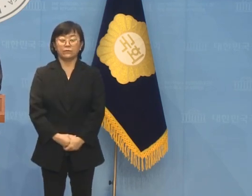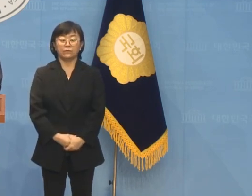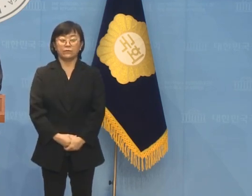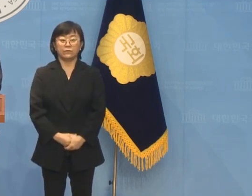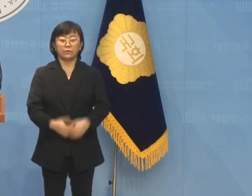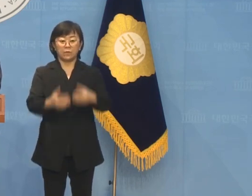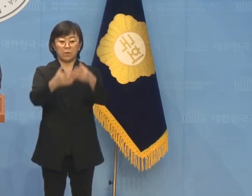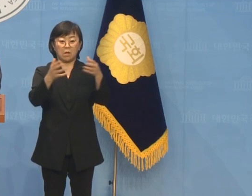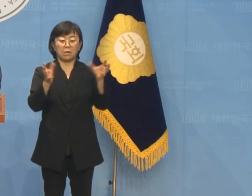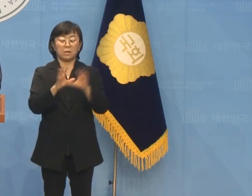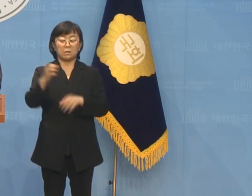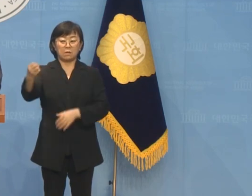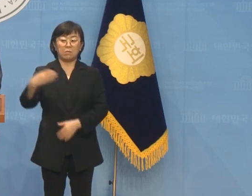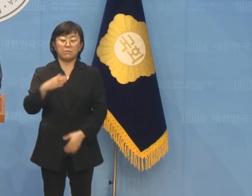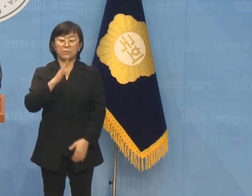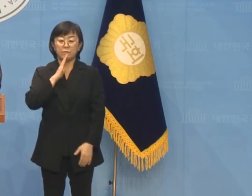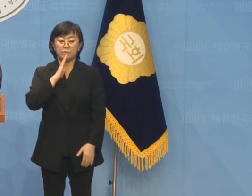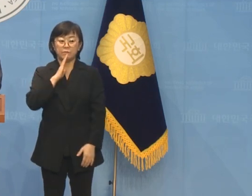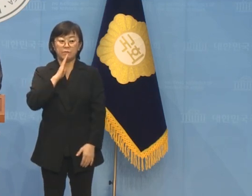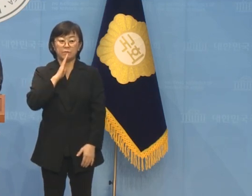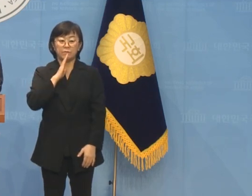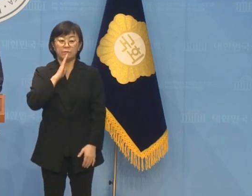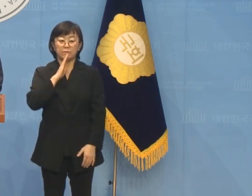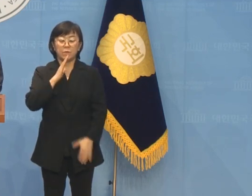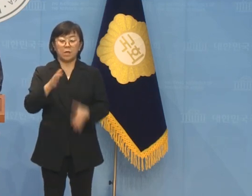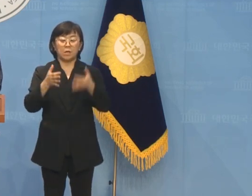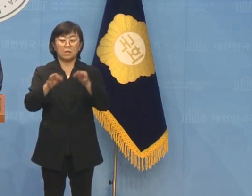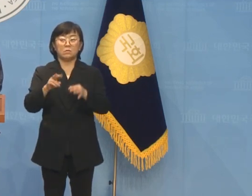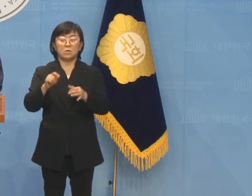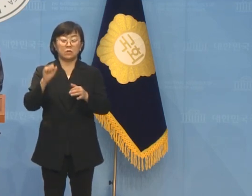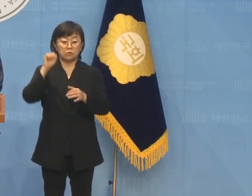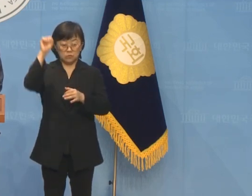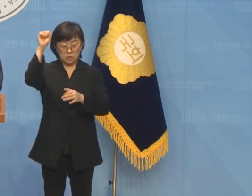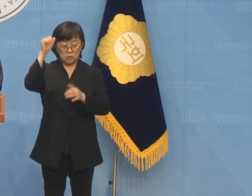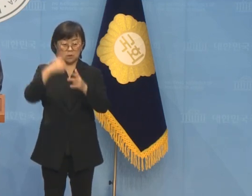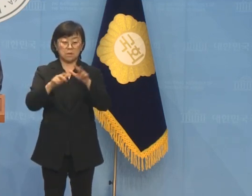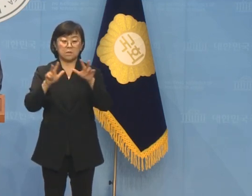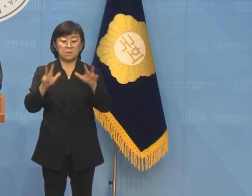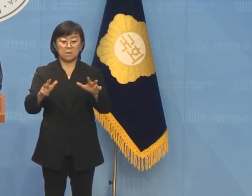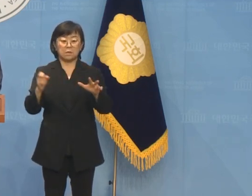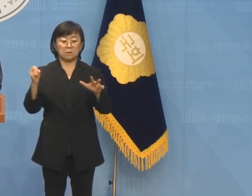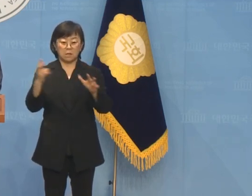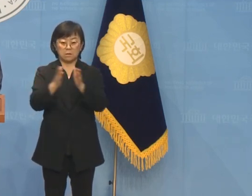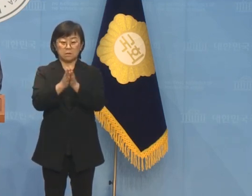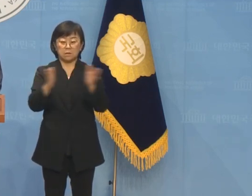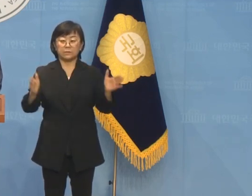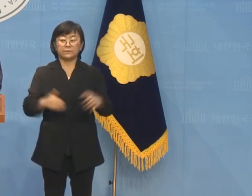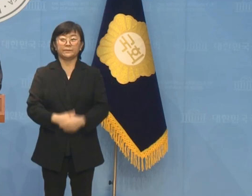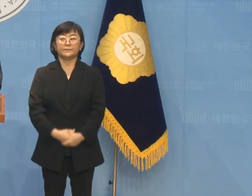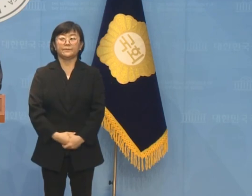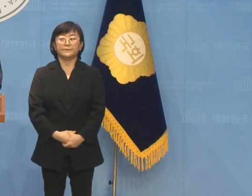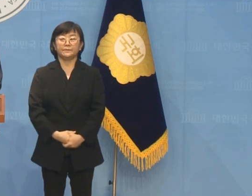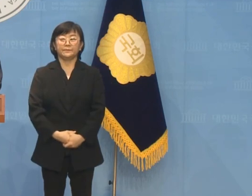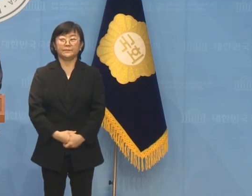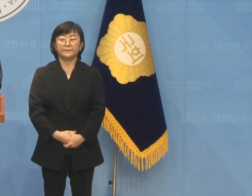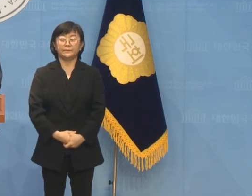당이 답해 주시기 바랍니다. 김성태의 투쟁은 이제 다시 시작될 것입니다.